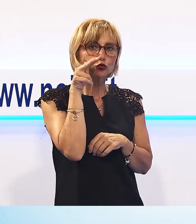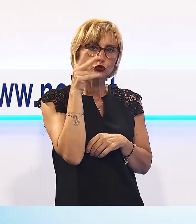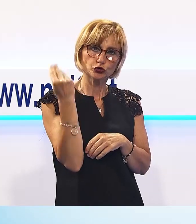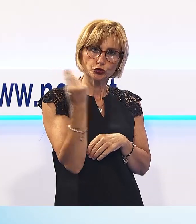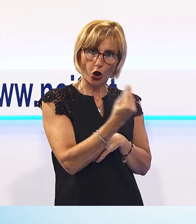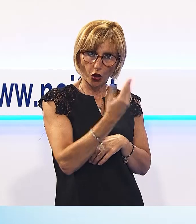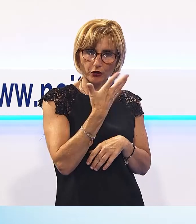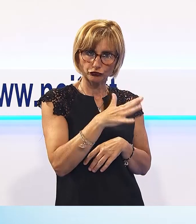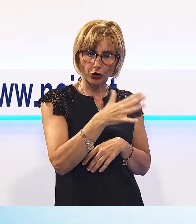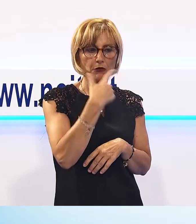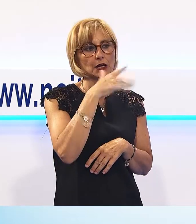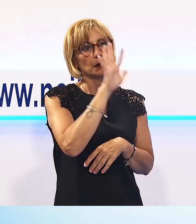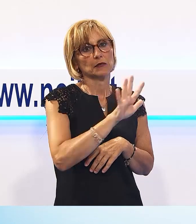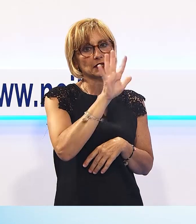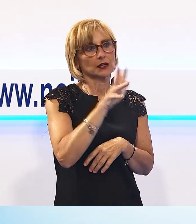sembra una persona molto intelligente,